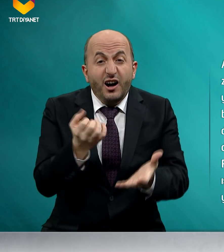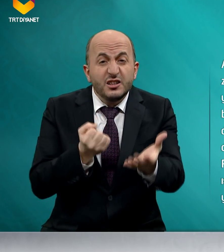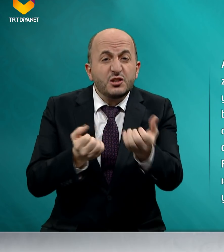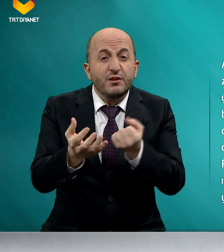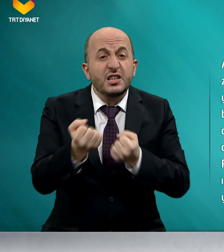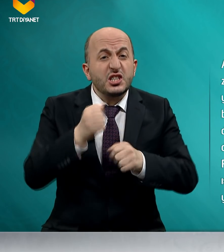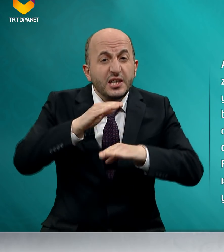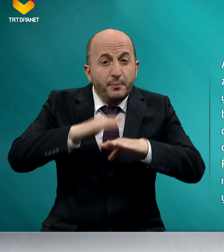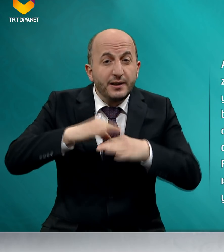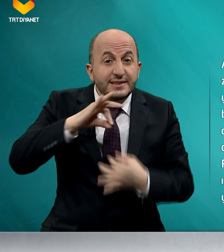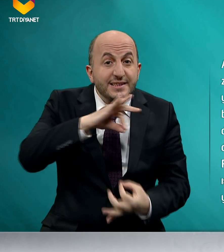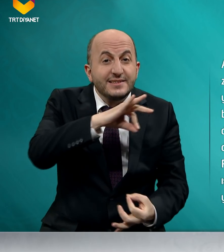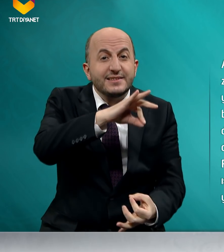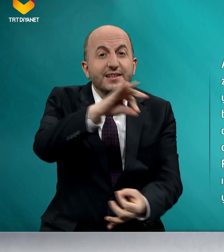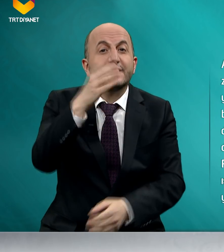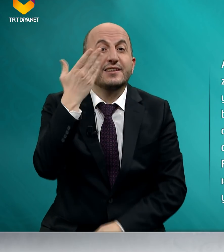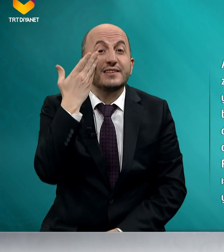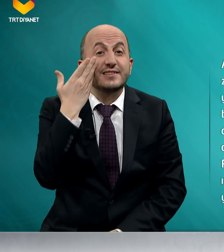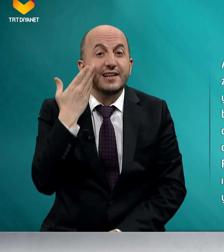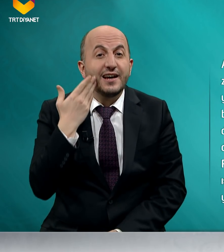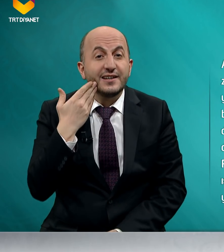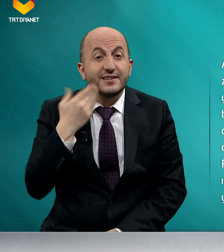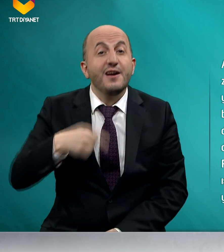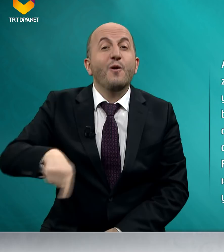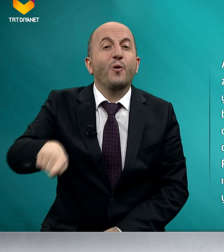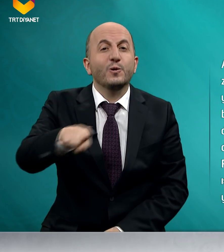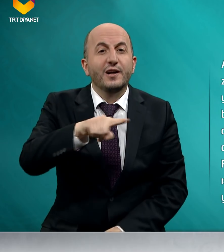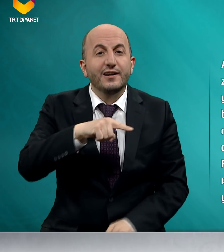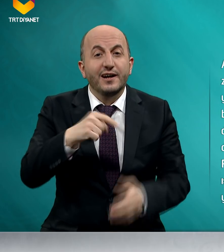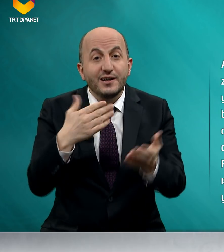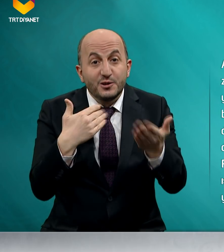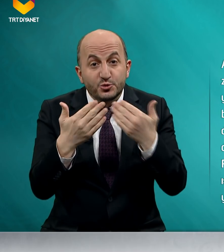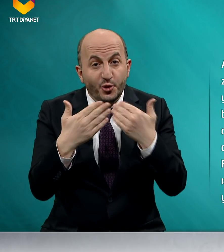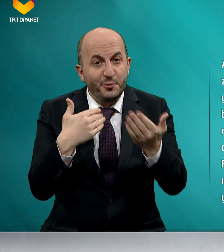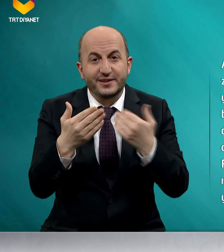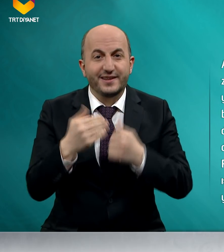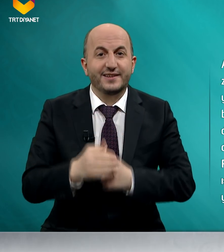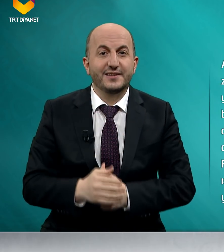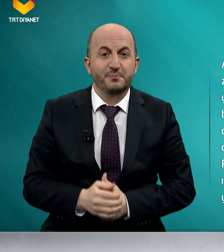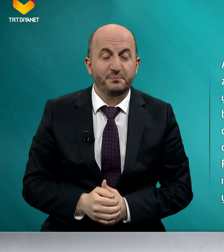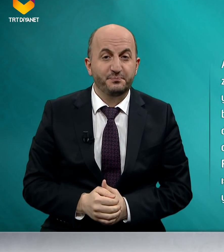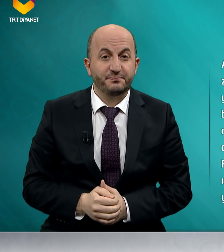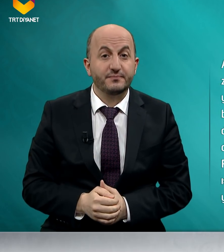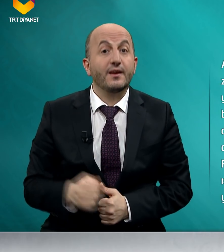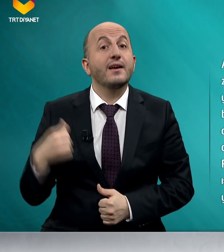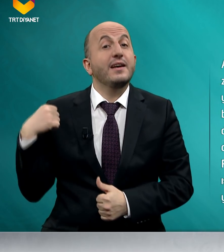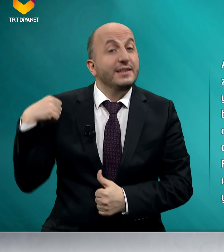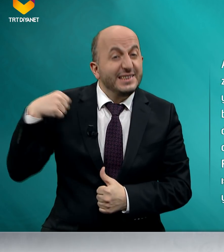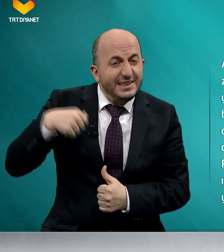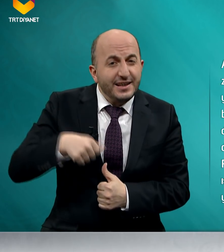Alışveriş yapan insanları izler onlarla sohbet ederdi. Yine